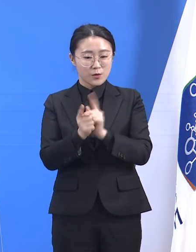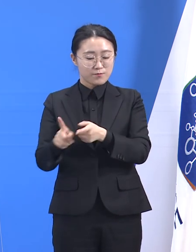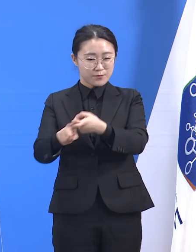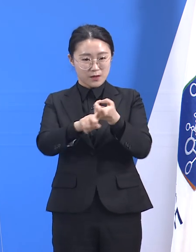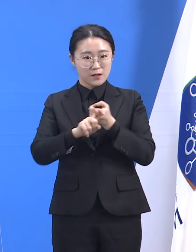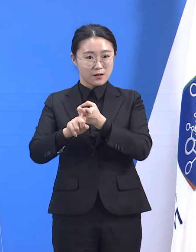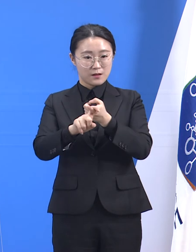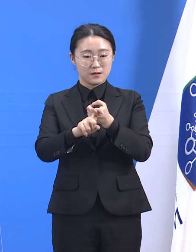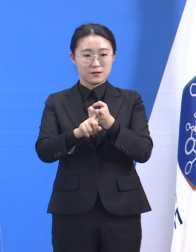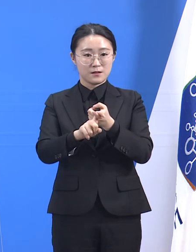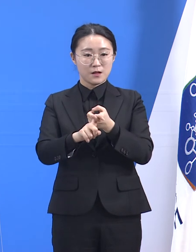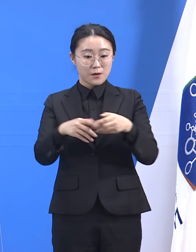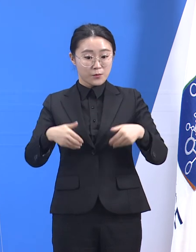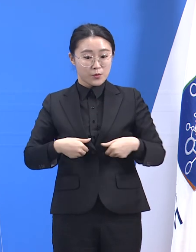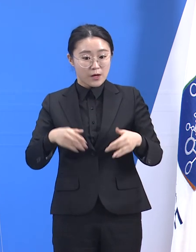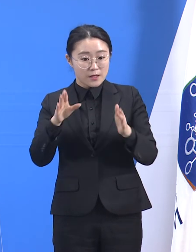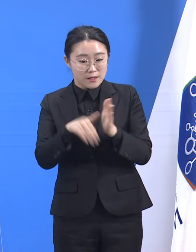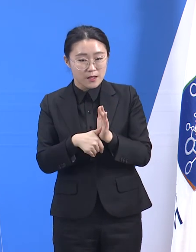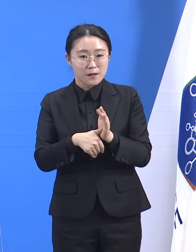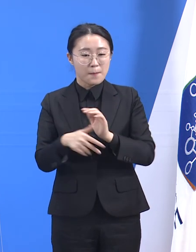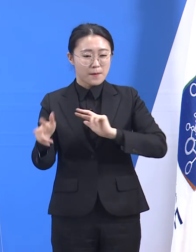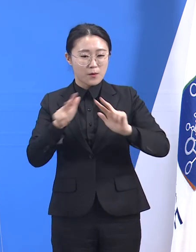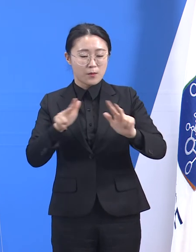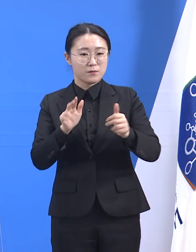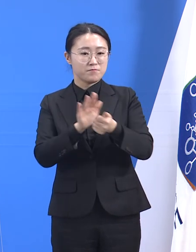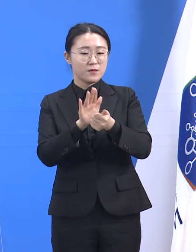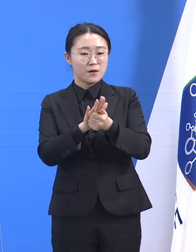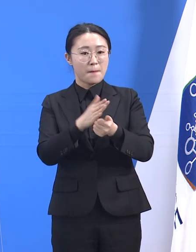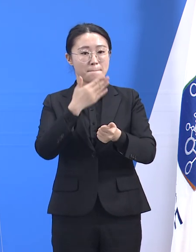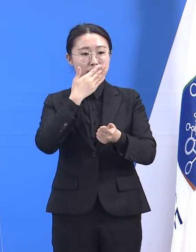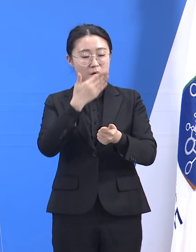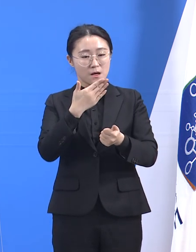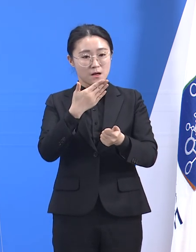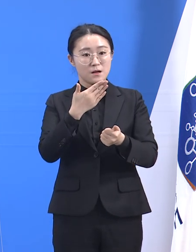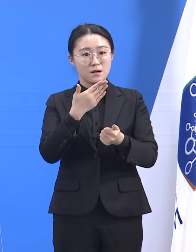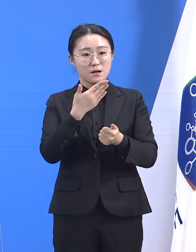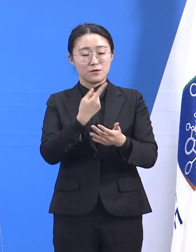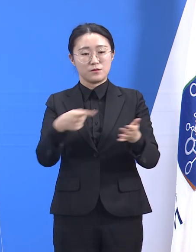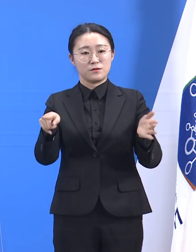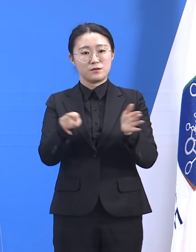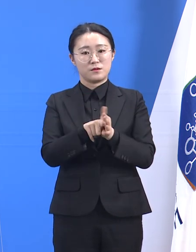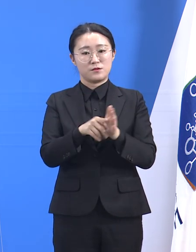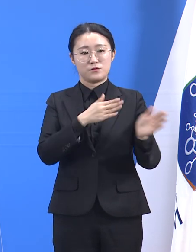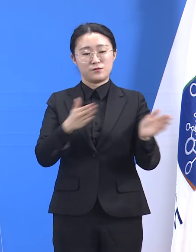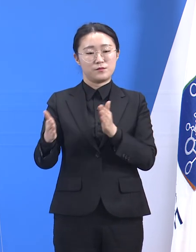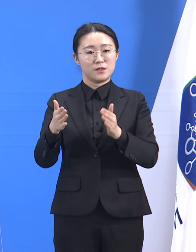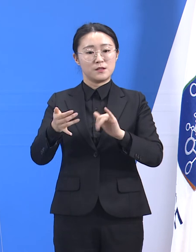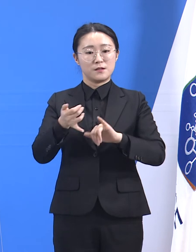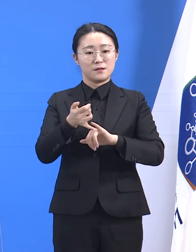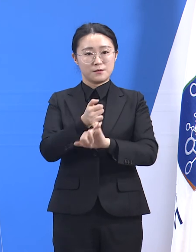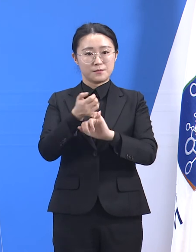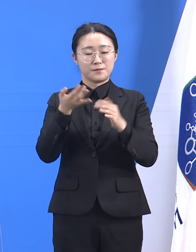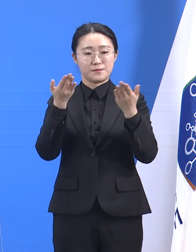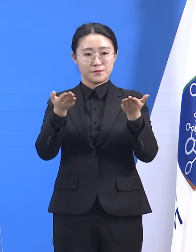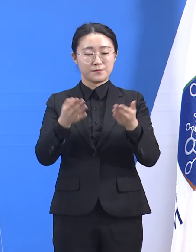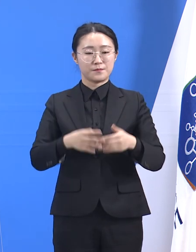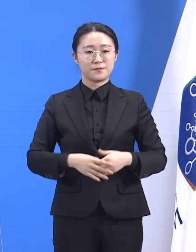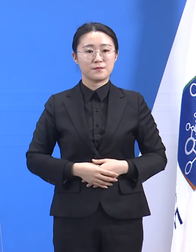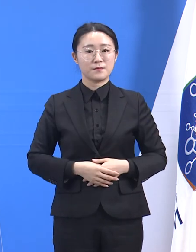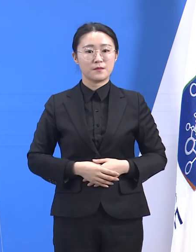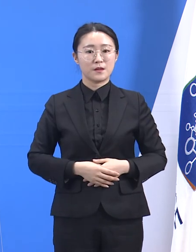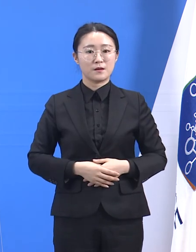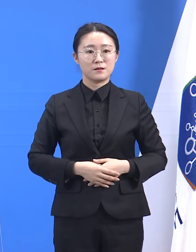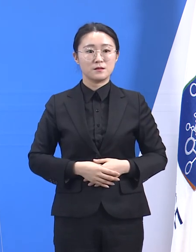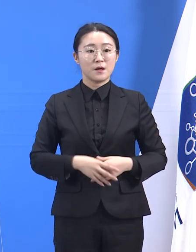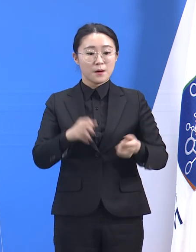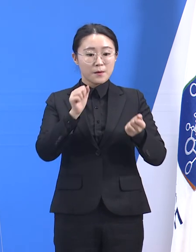차질 없이 제공되도록 노력하겠습니다. 감염병 전담병원 등에서 전력하시는 의료인들께 다시 한번